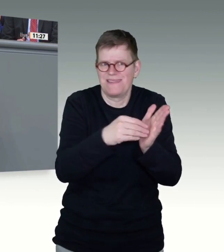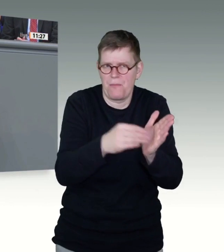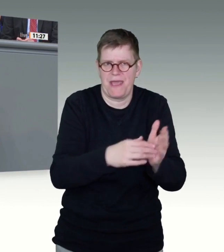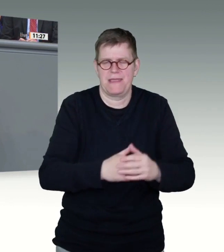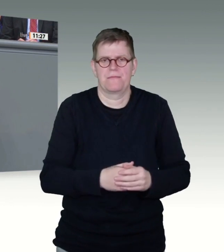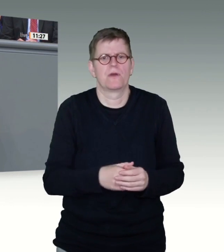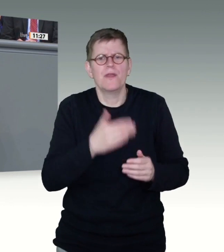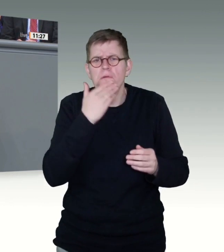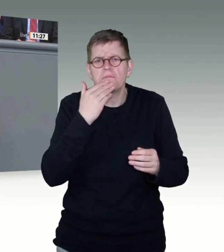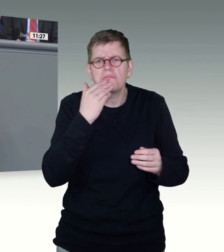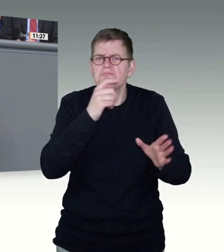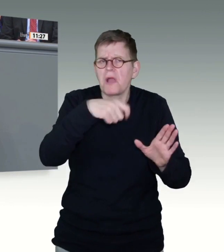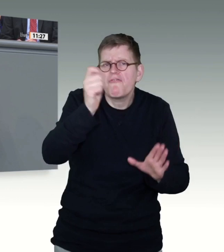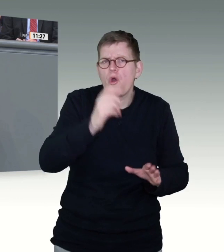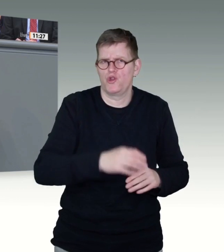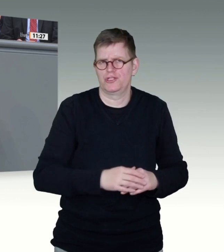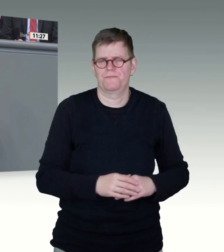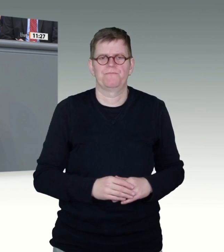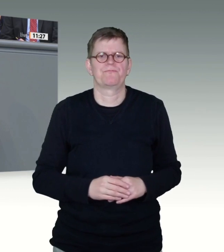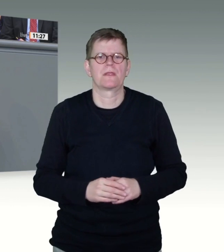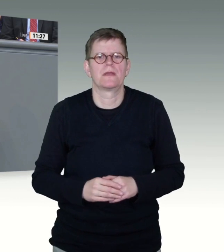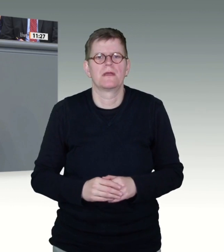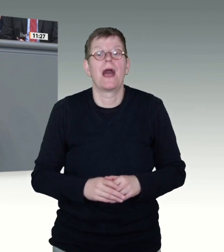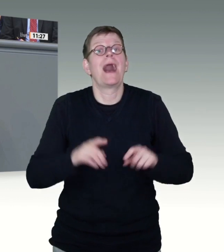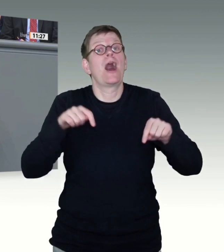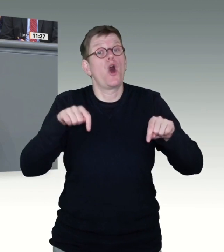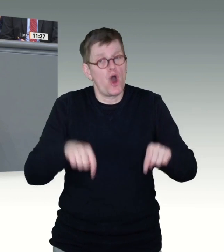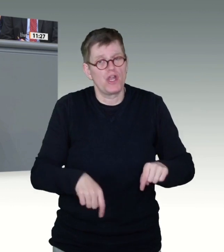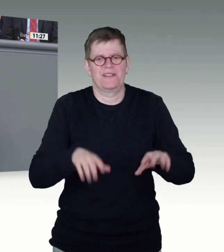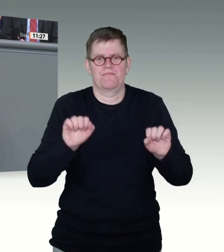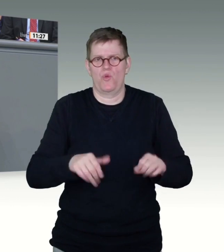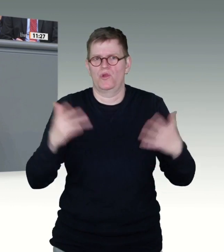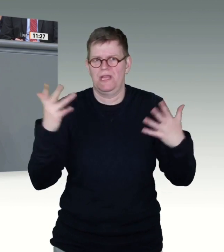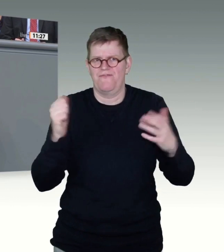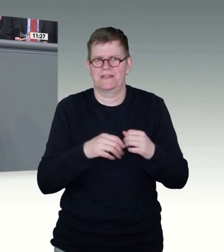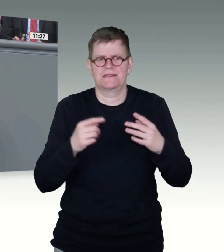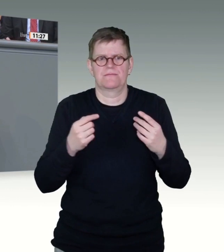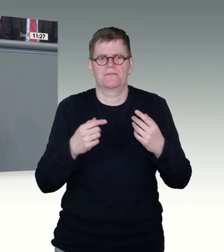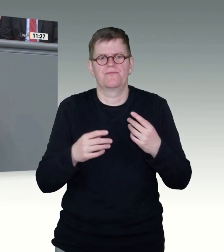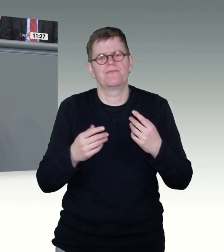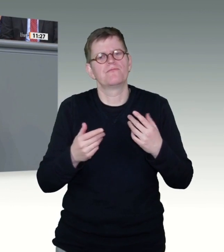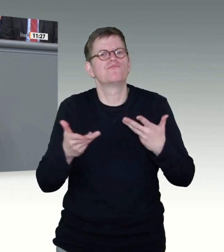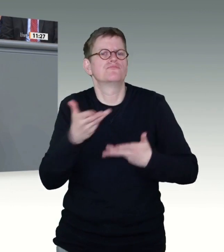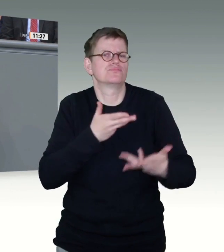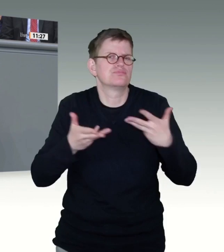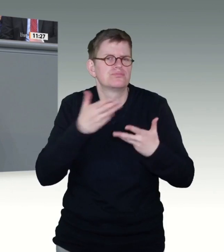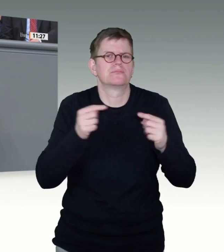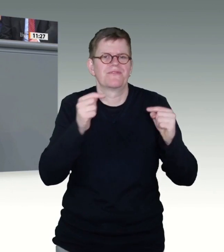darüber zu reden und zu diskutieren, wo also die organisatorischen Mängel bei den Ländern liegen.